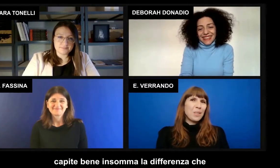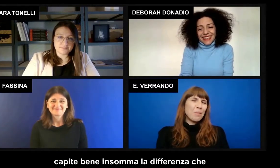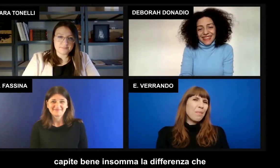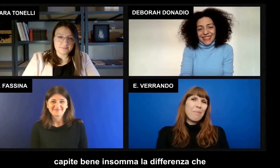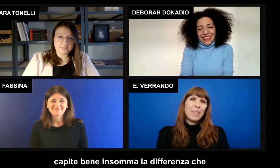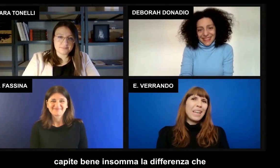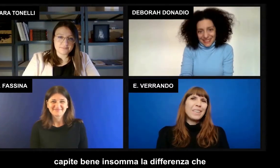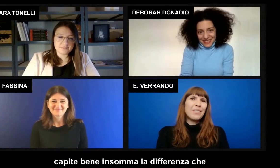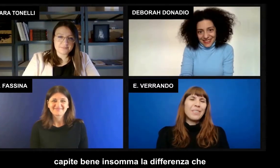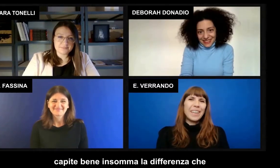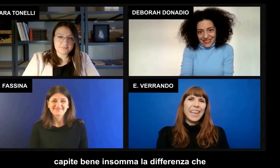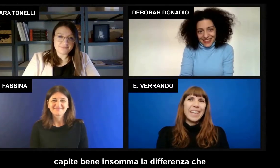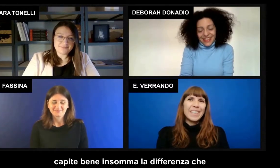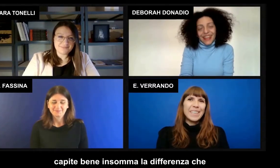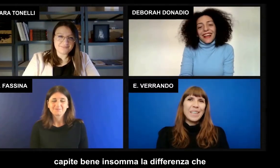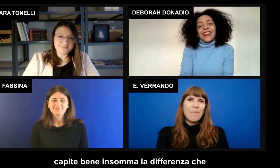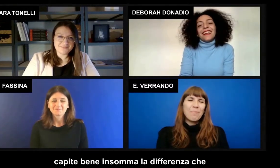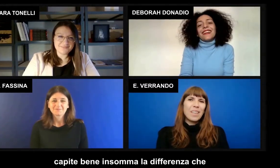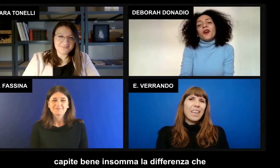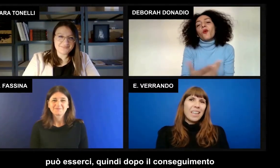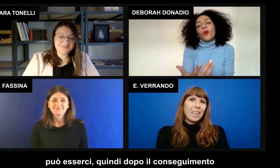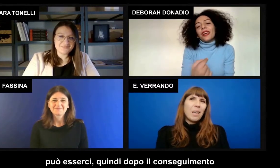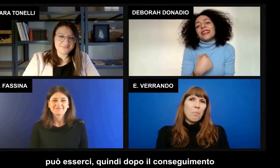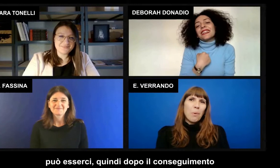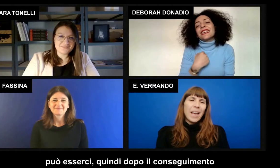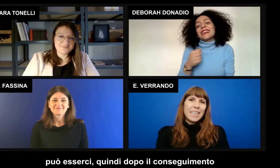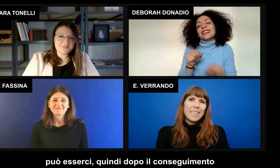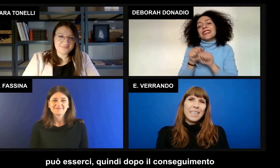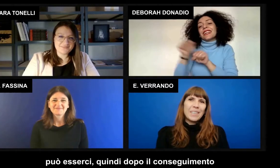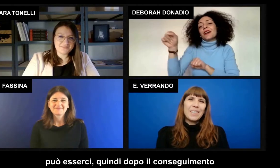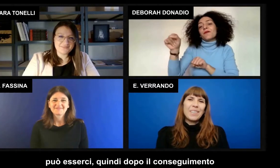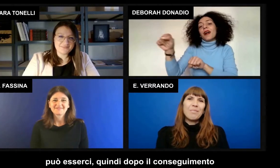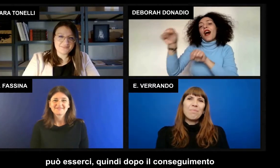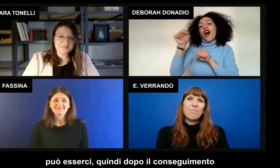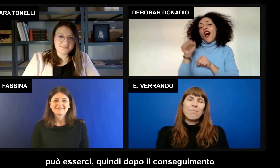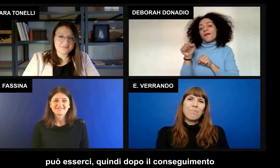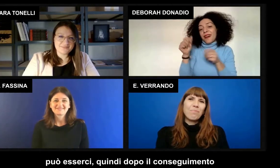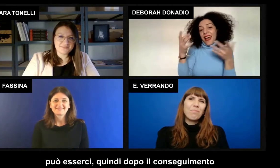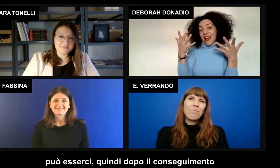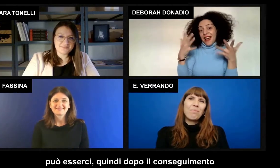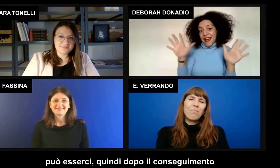insomma la differenza che può esserci.